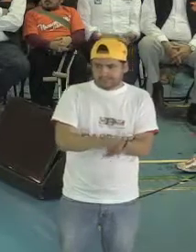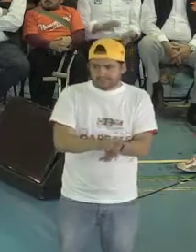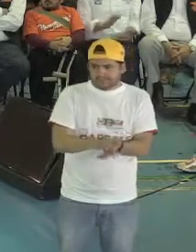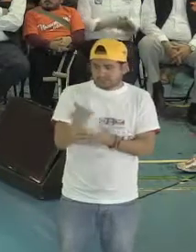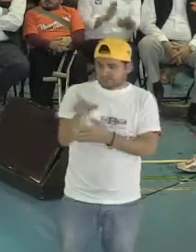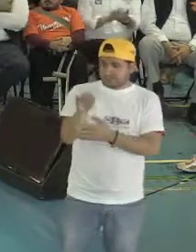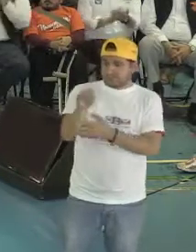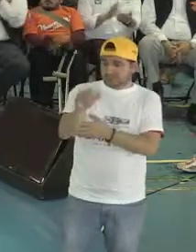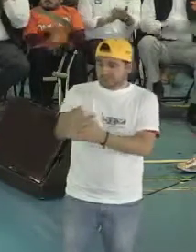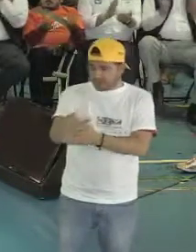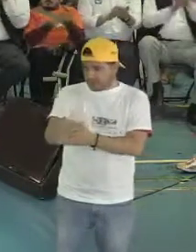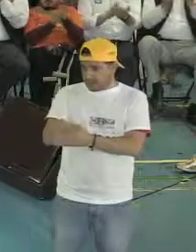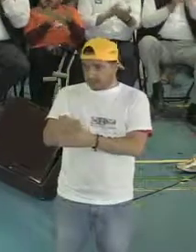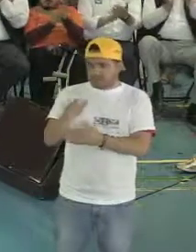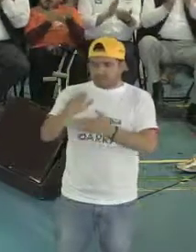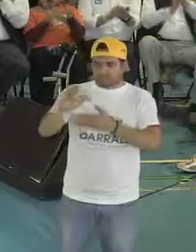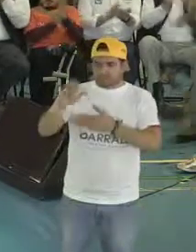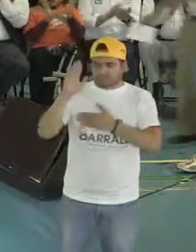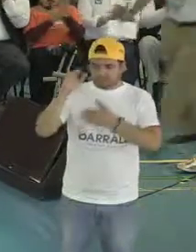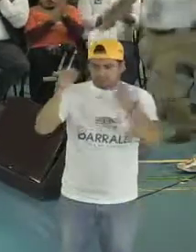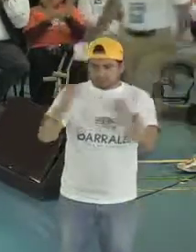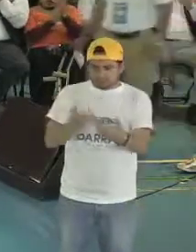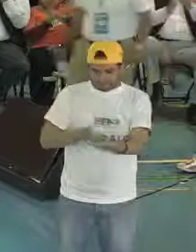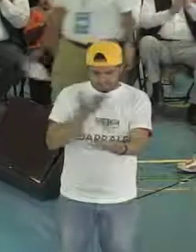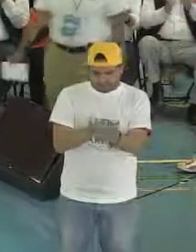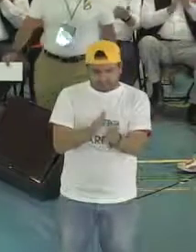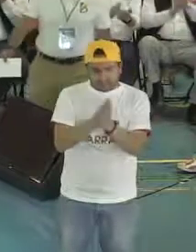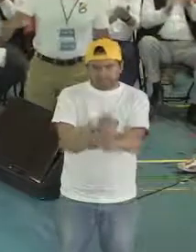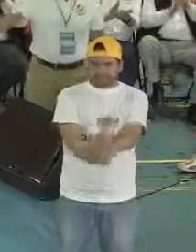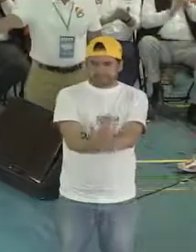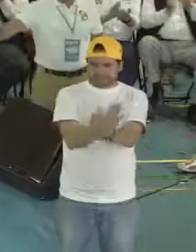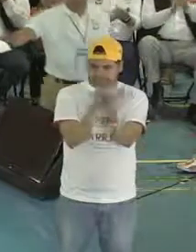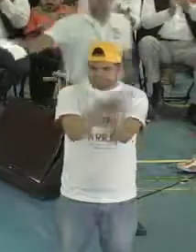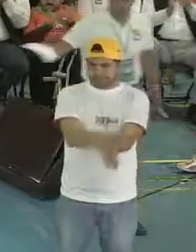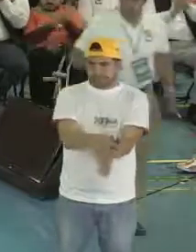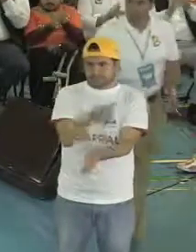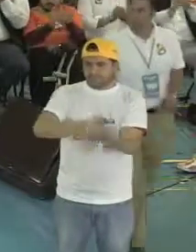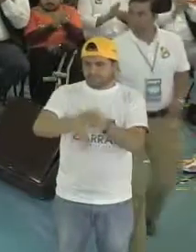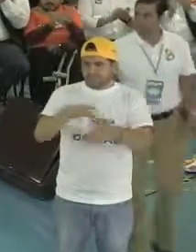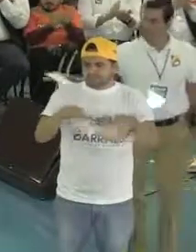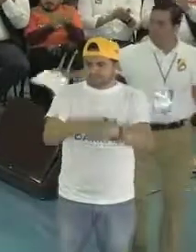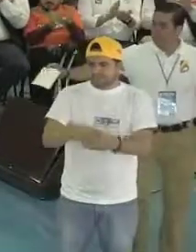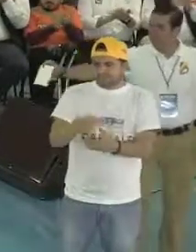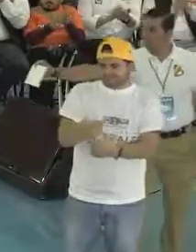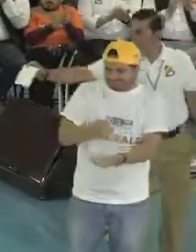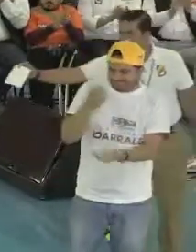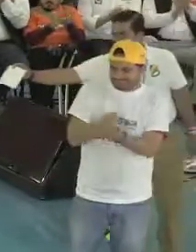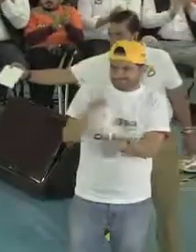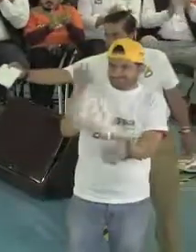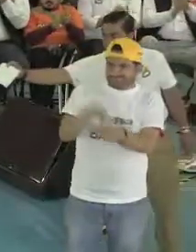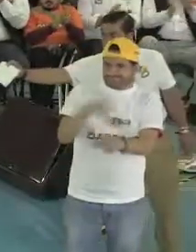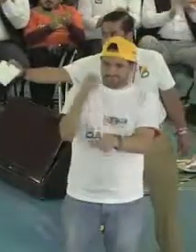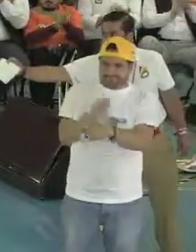de México. Y pues es mi compromiso y les pido el apoyo para que vayamos juntos a ganar esta elección del